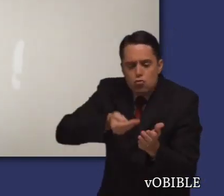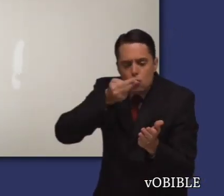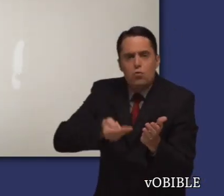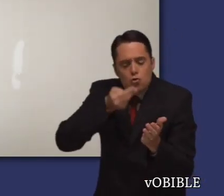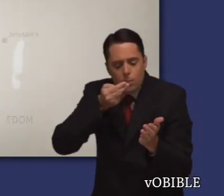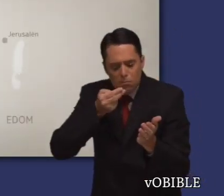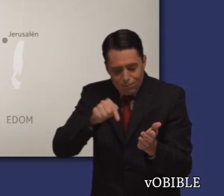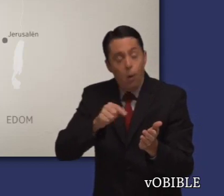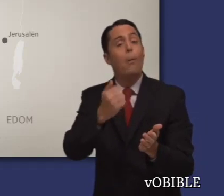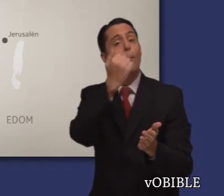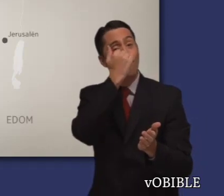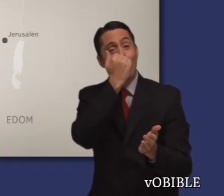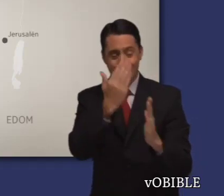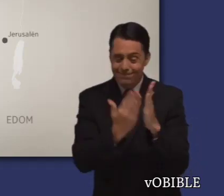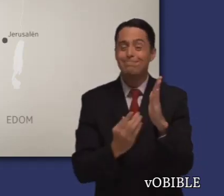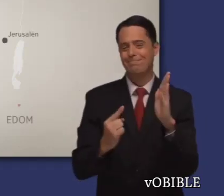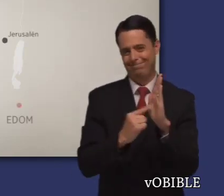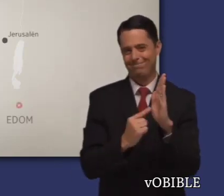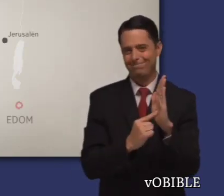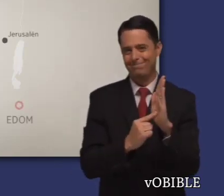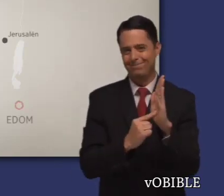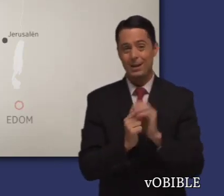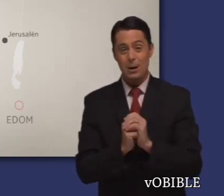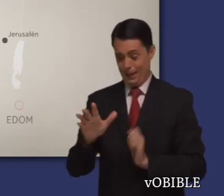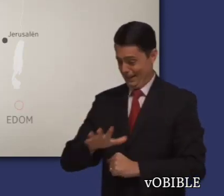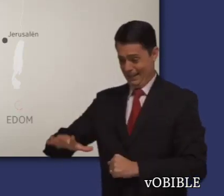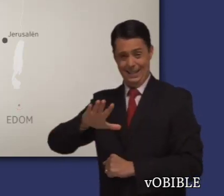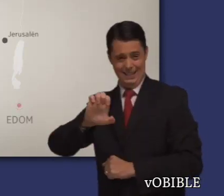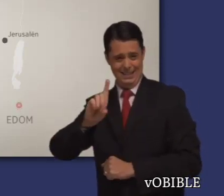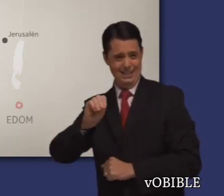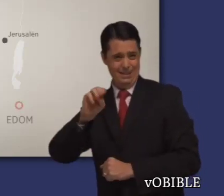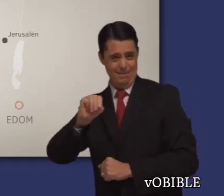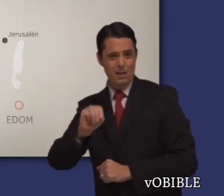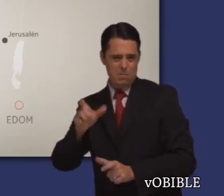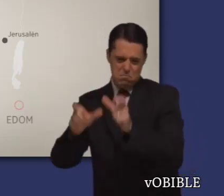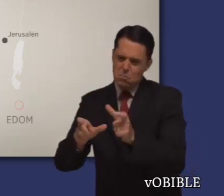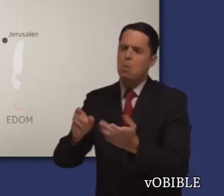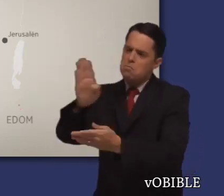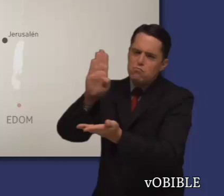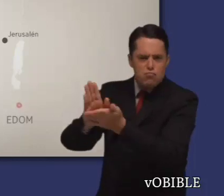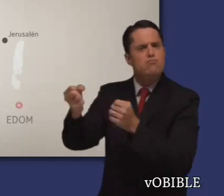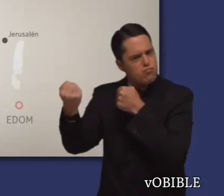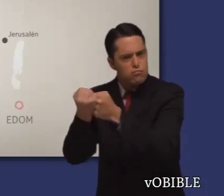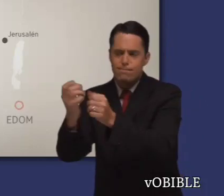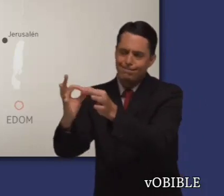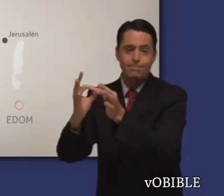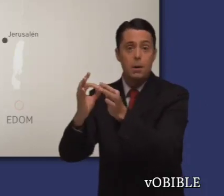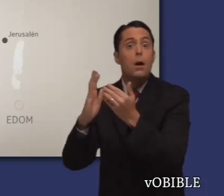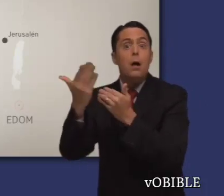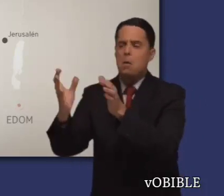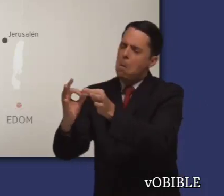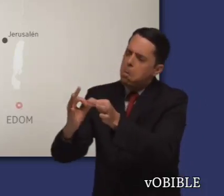Abdias predice que la nación de Edom será saqueada a manos de sus antiguos aliados. Esta profecía empieza a